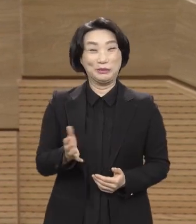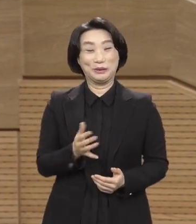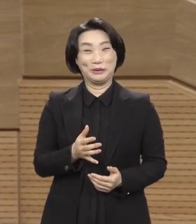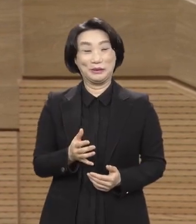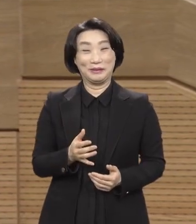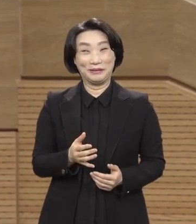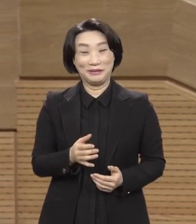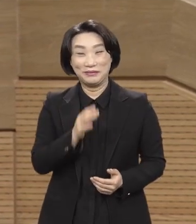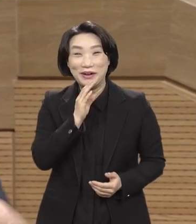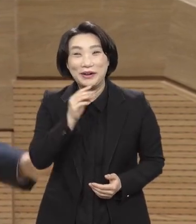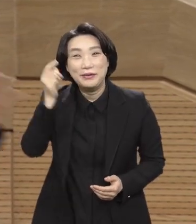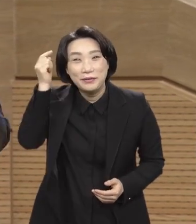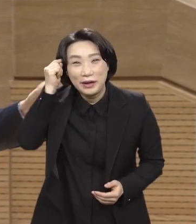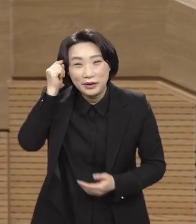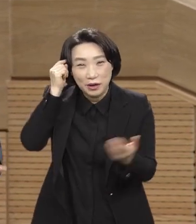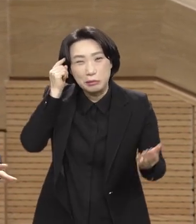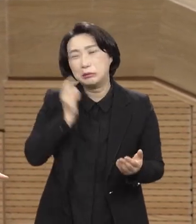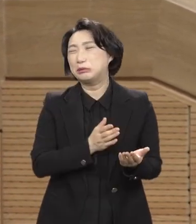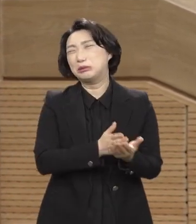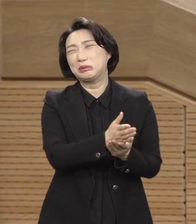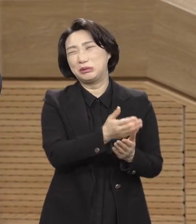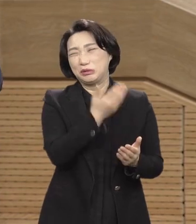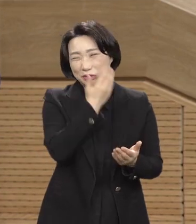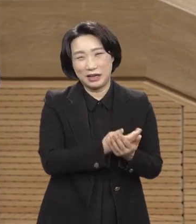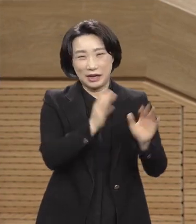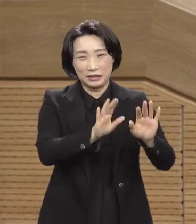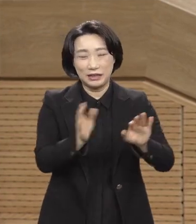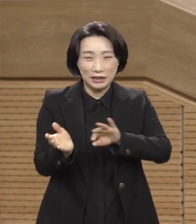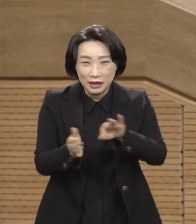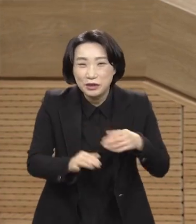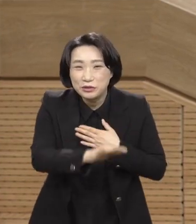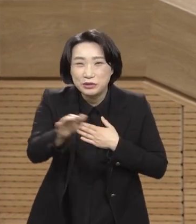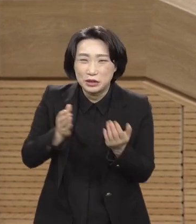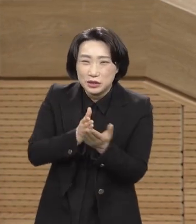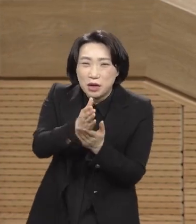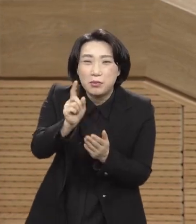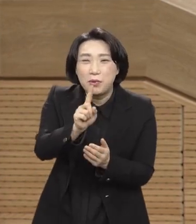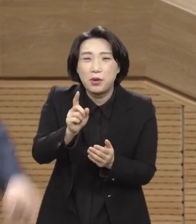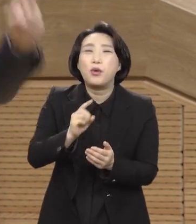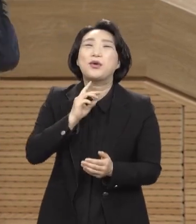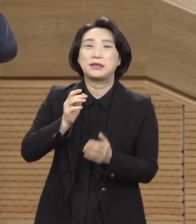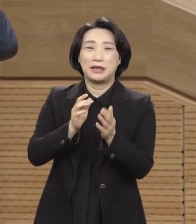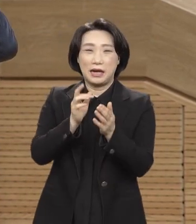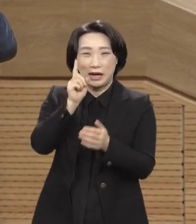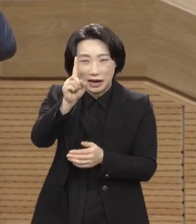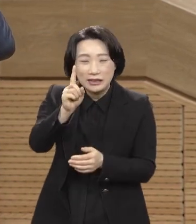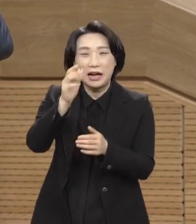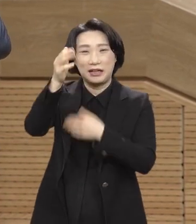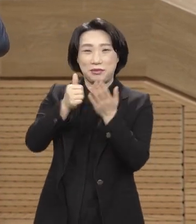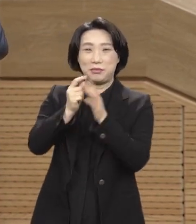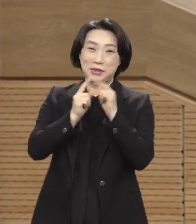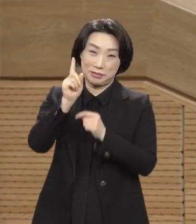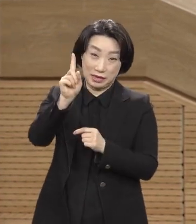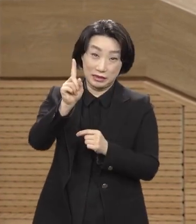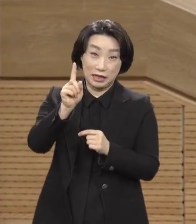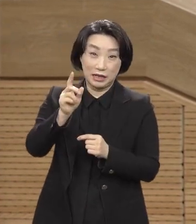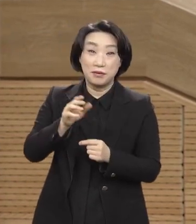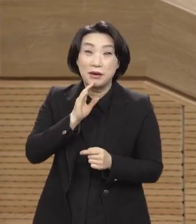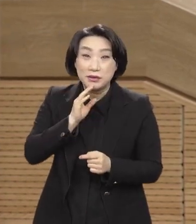왜 아니냐. 그럼 화제가 아니야. 우리의 화제는 오직 하나님 말씀이오. 그 말씀 중에서도 예수라. 말입니다.